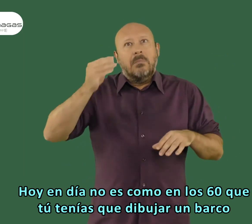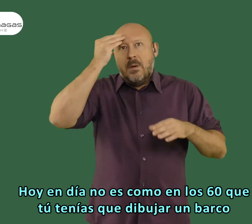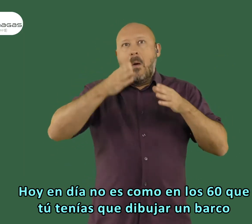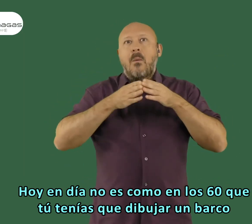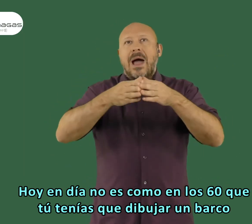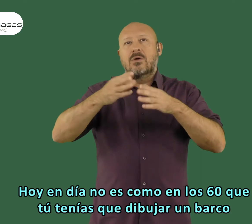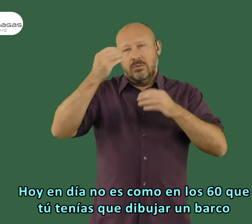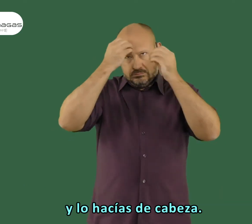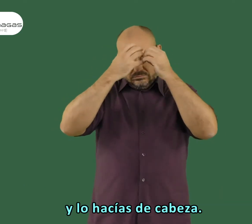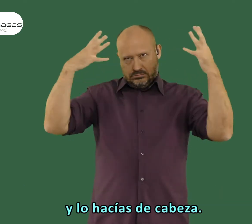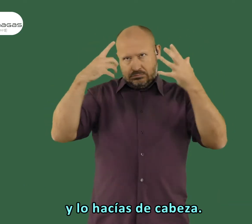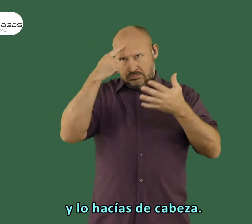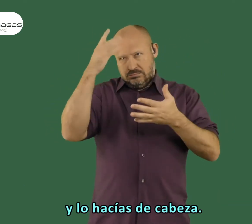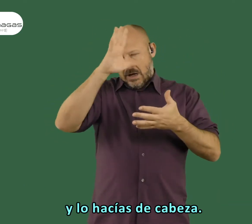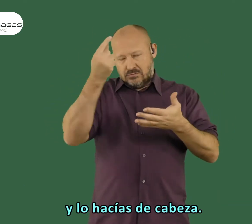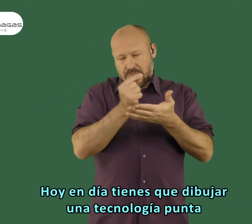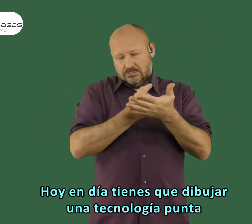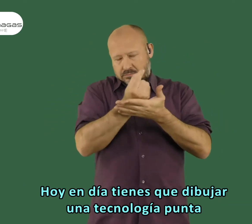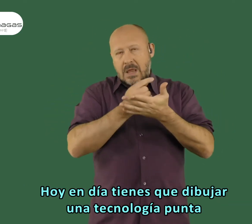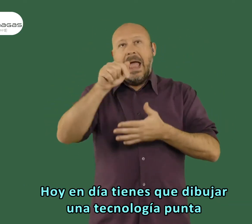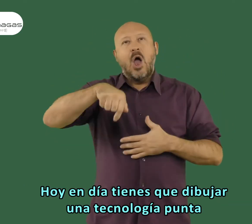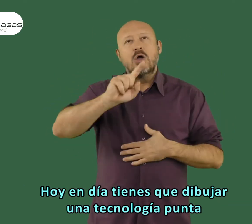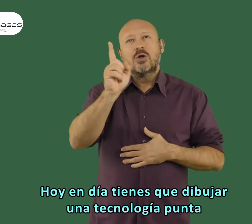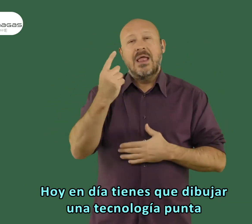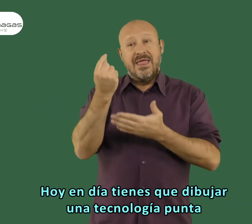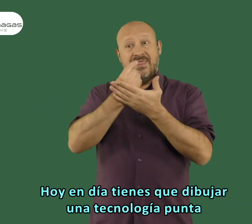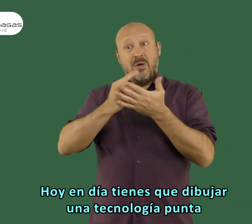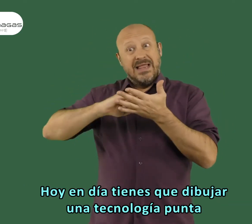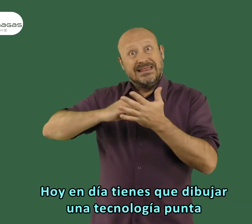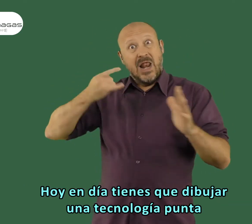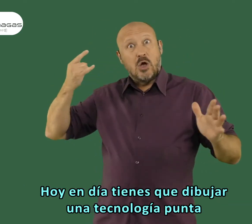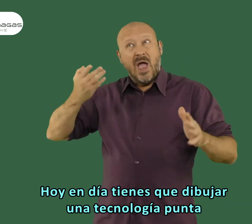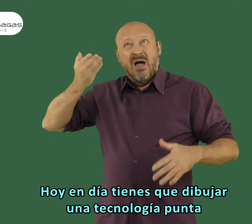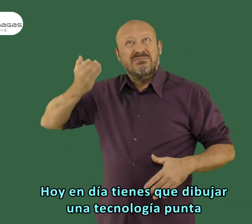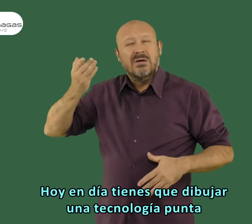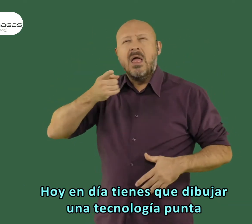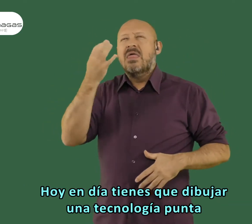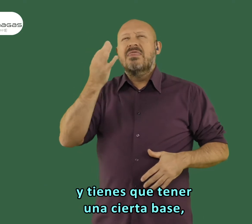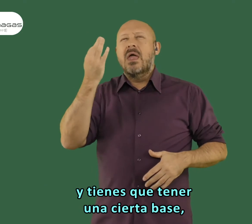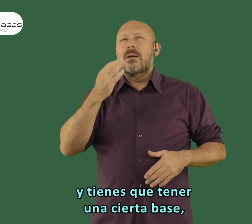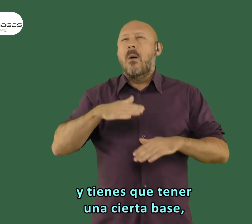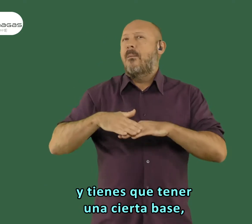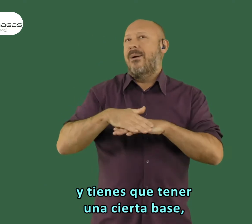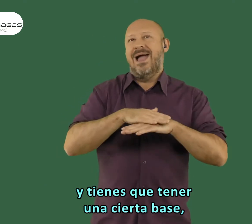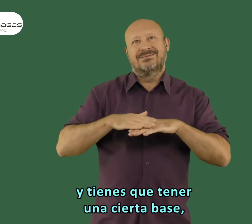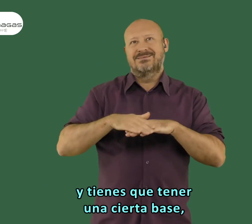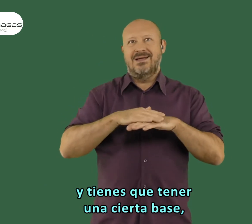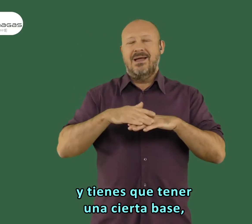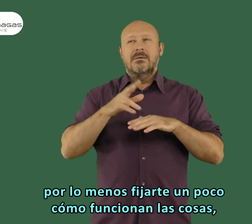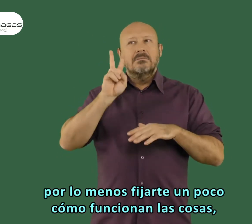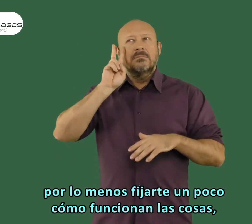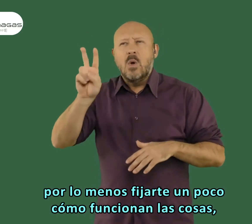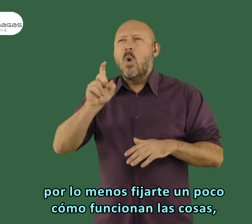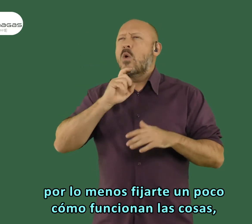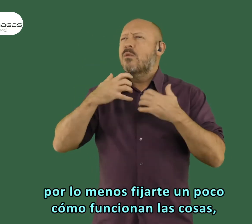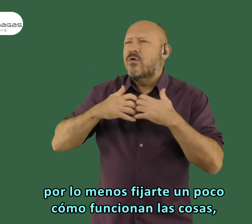60, que tú tenías que dibujar un barco y lo hacías de cabeza. Hoy en día tienes que dibujar una tecnología punta y tienes que tener una cierta